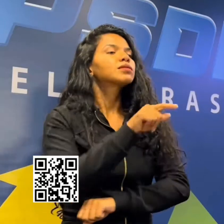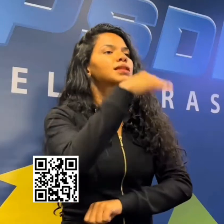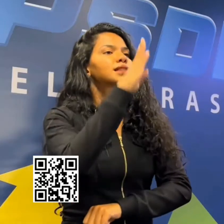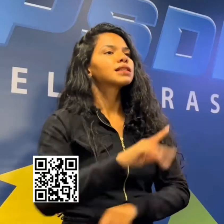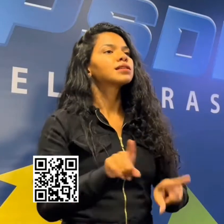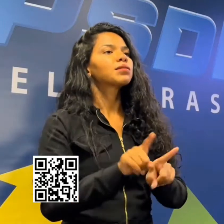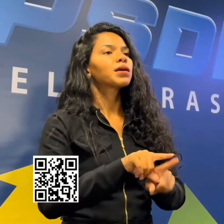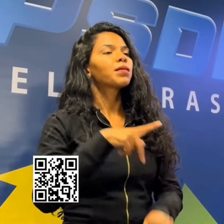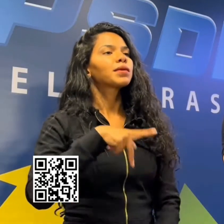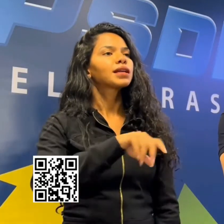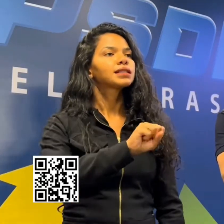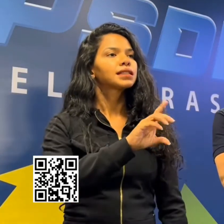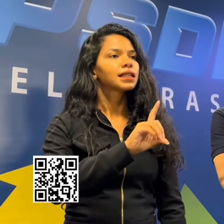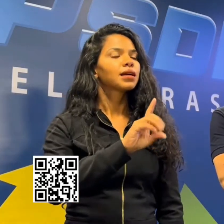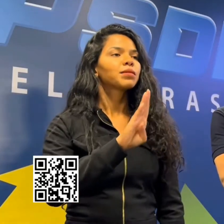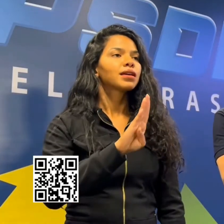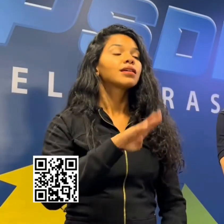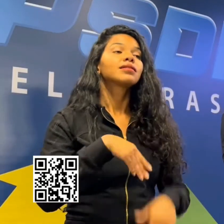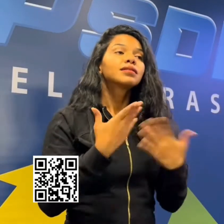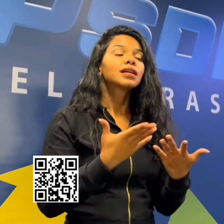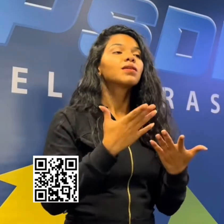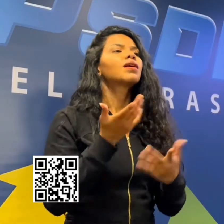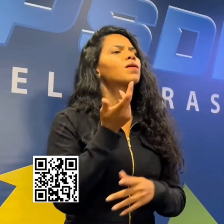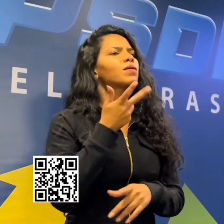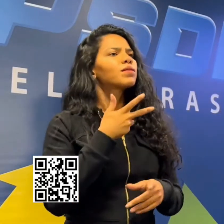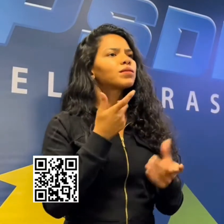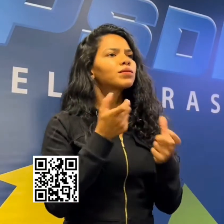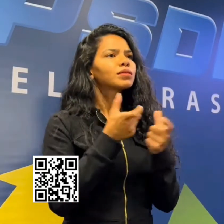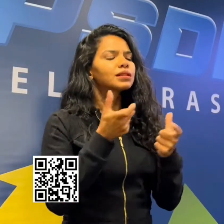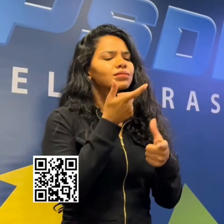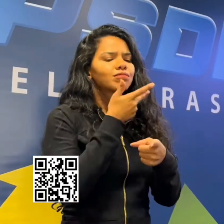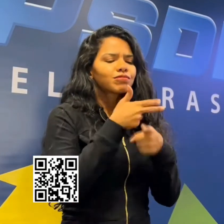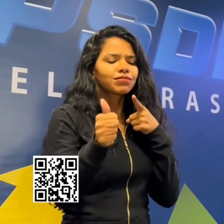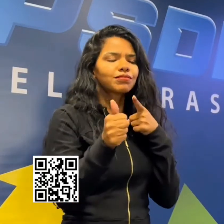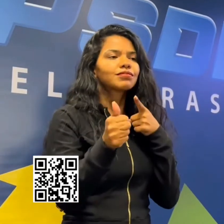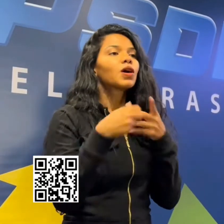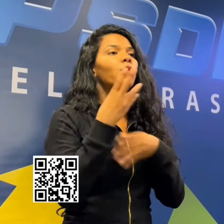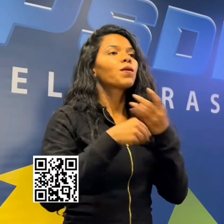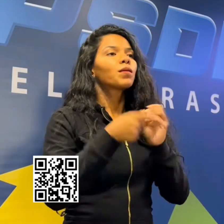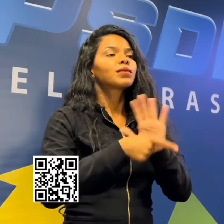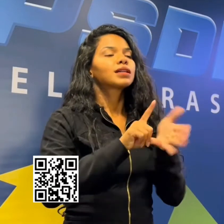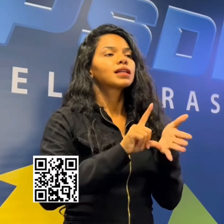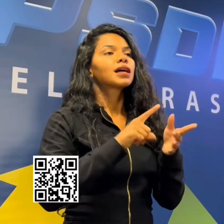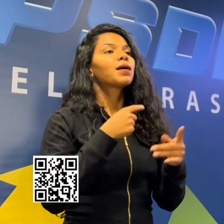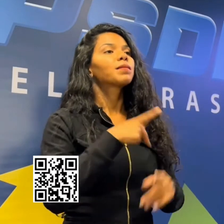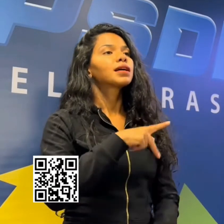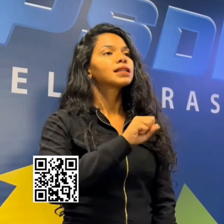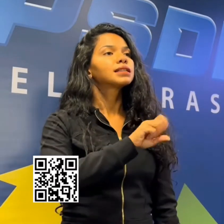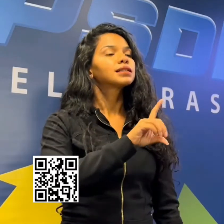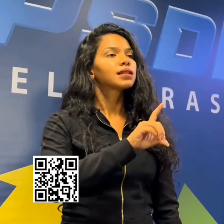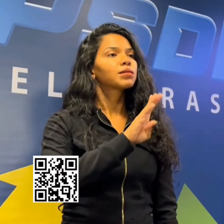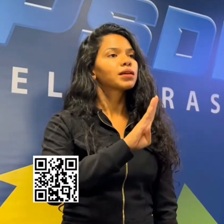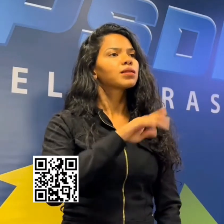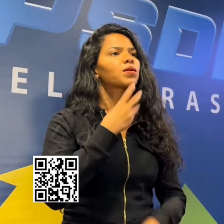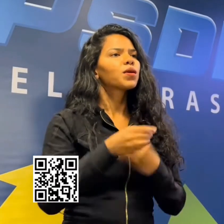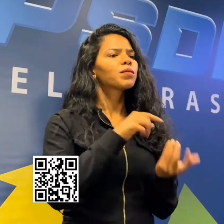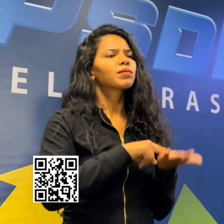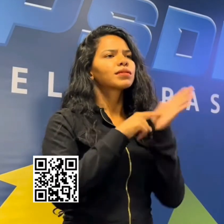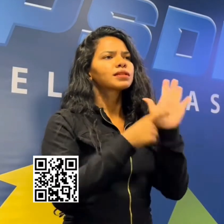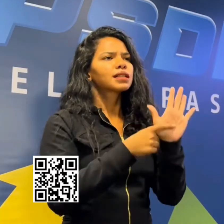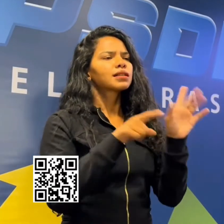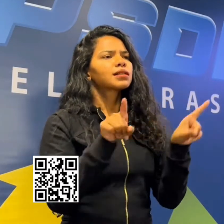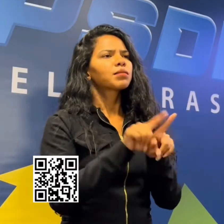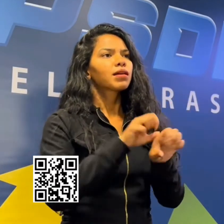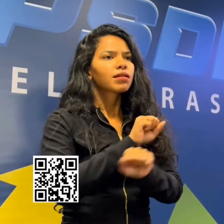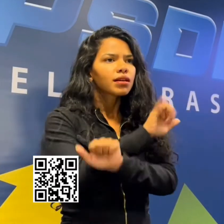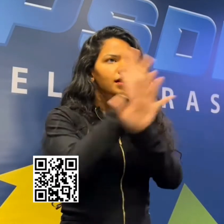O PSDB, minha gente, é o grande vencedor das prévias. O PSDB é uma demonstração clara de respeito